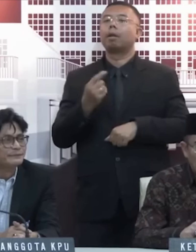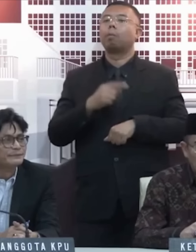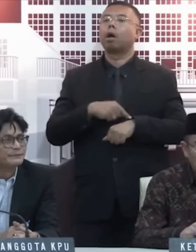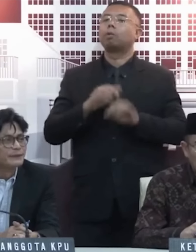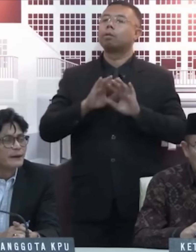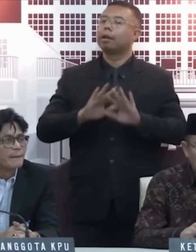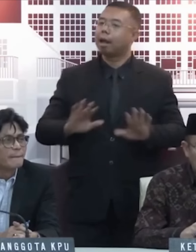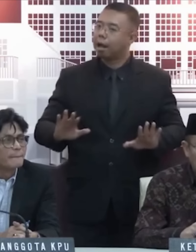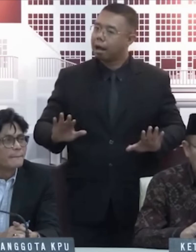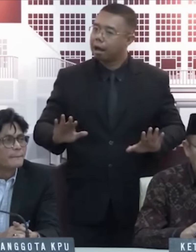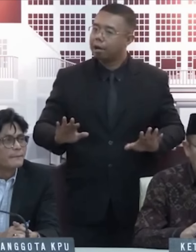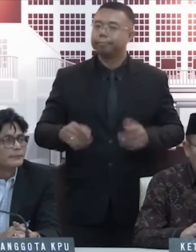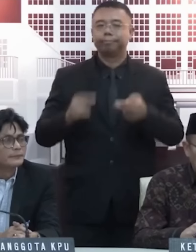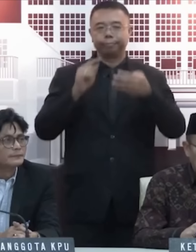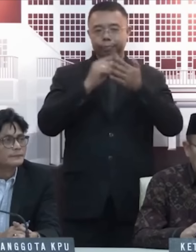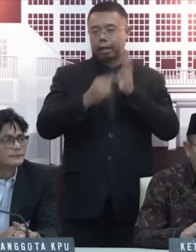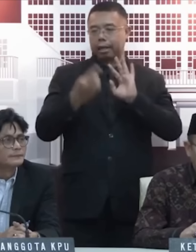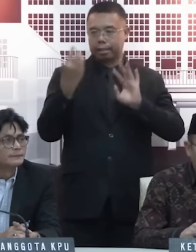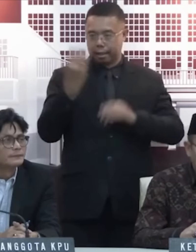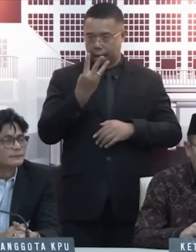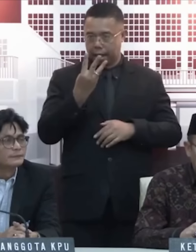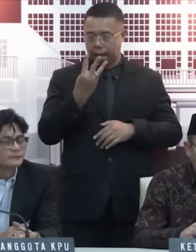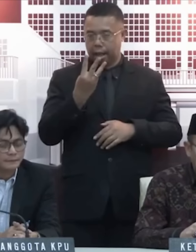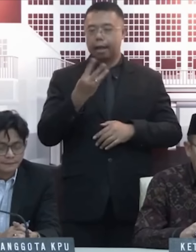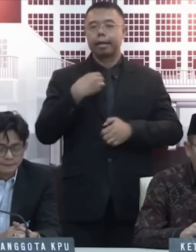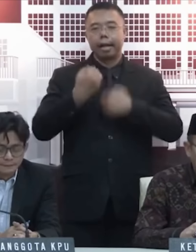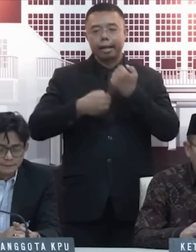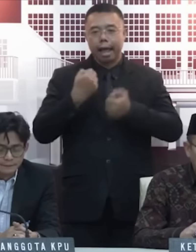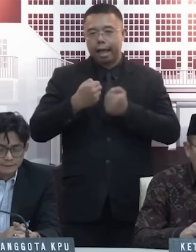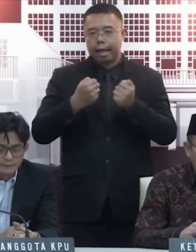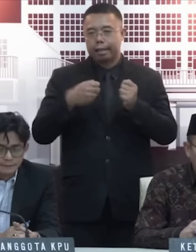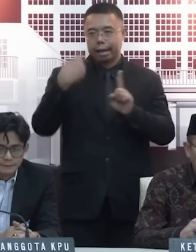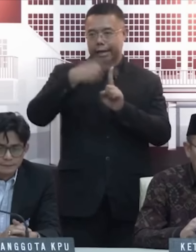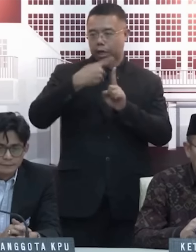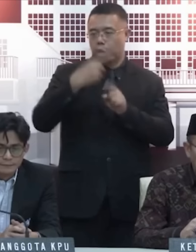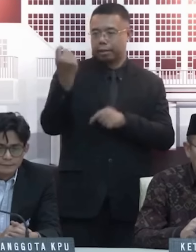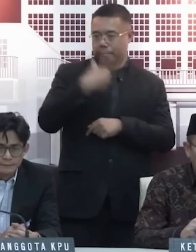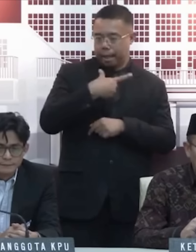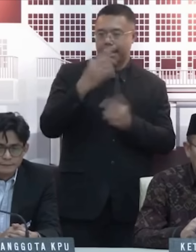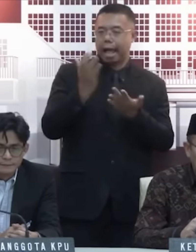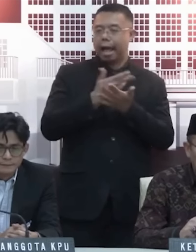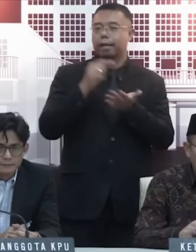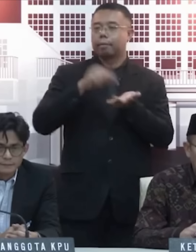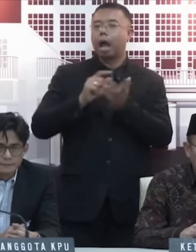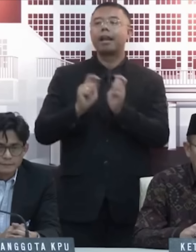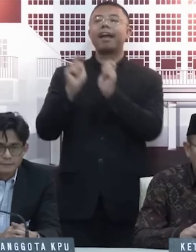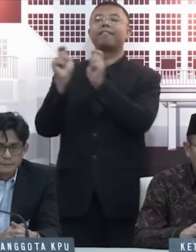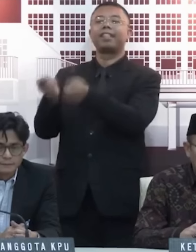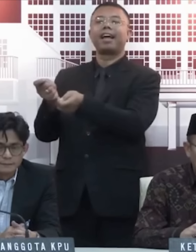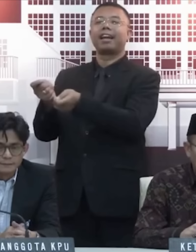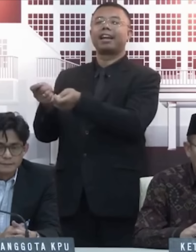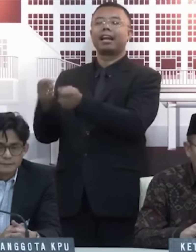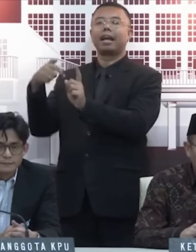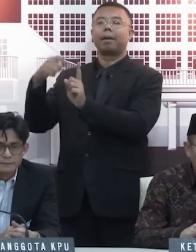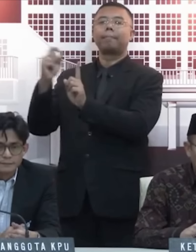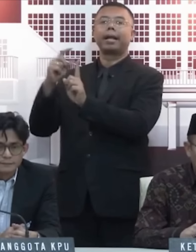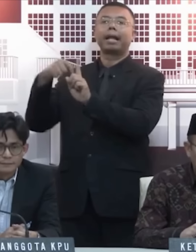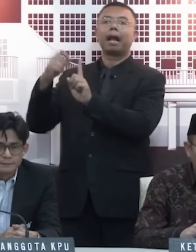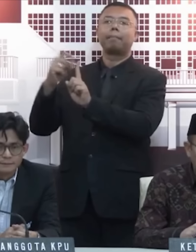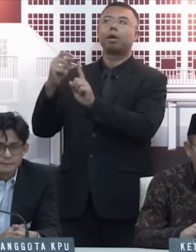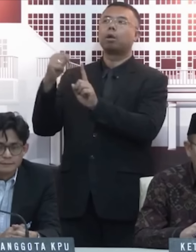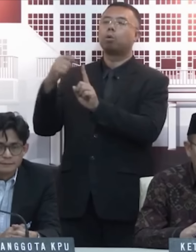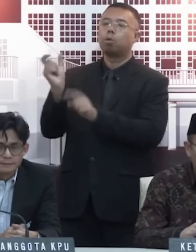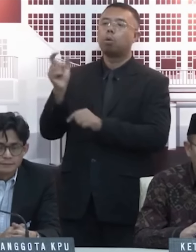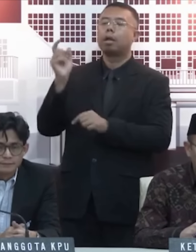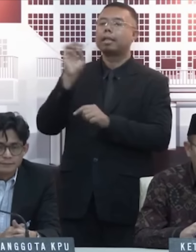Ayat 3. Pelaksana kegiatan penghitungan cepat hasil pemilu wajib mendaftarkan diri kepada KPU paling lambat